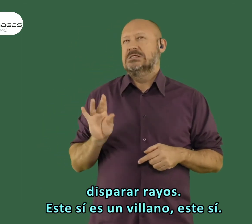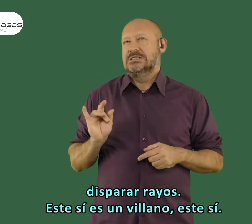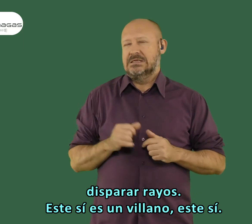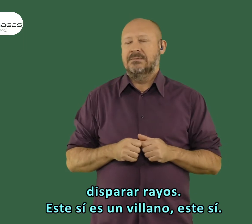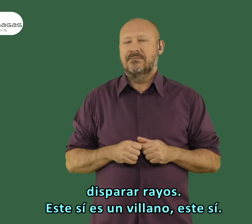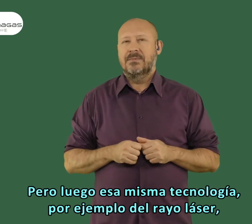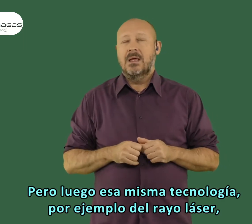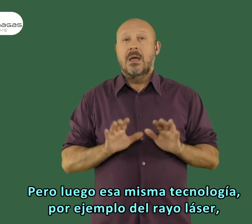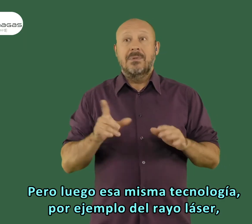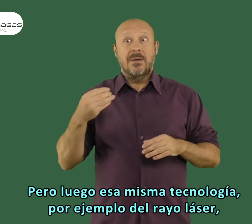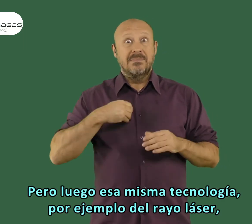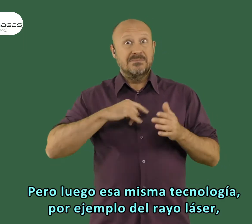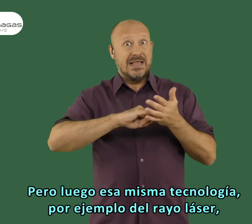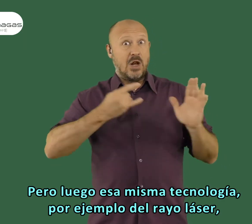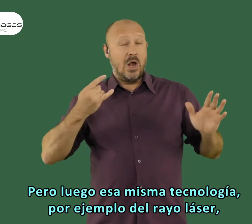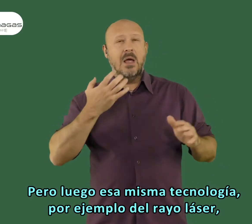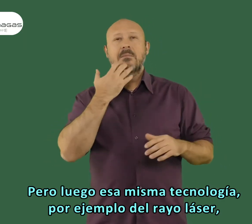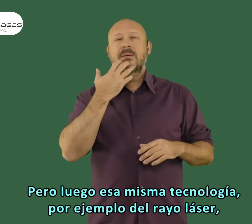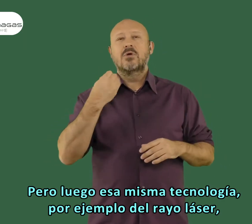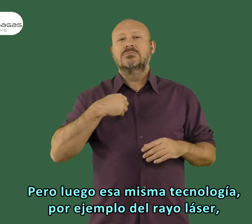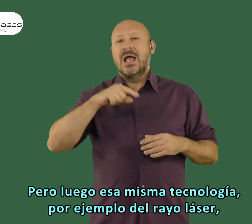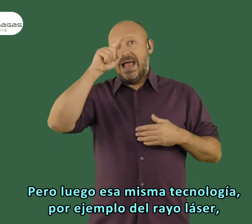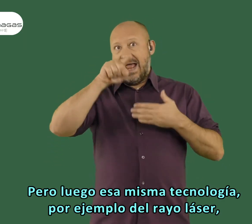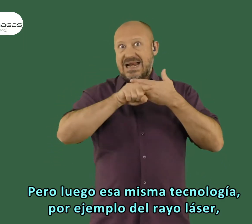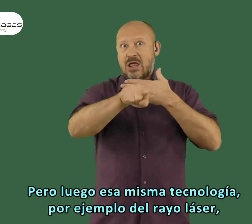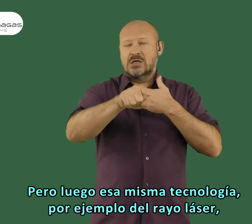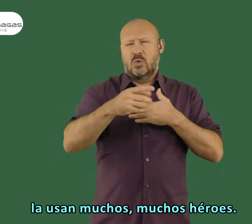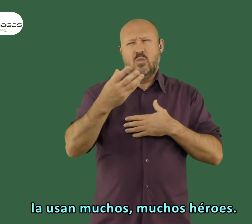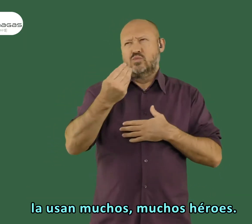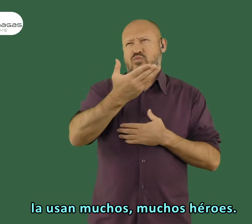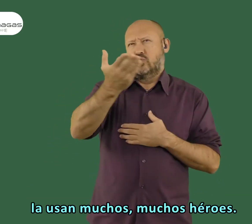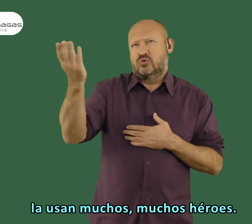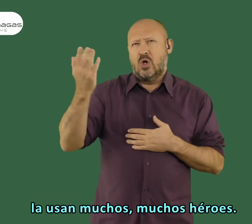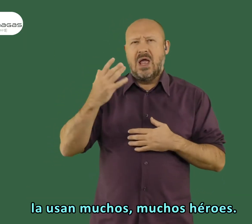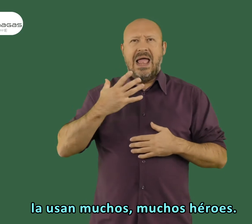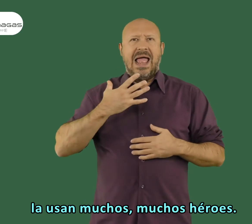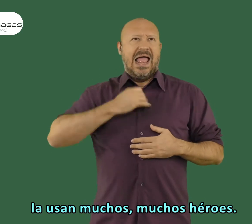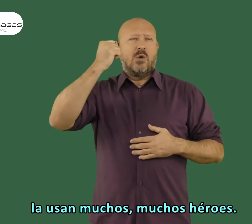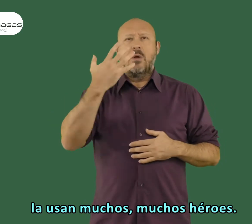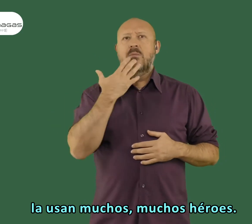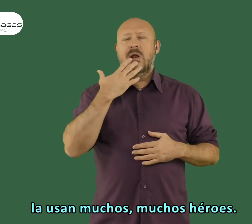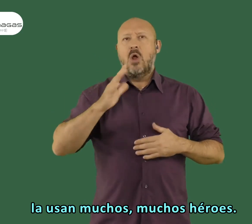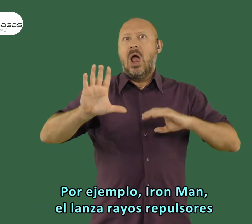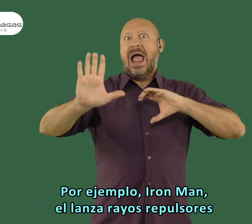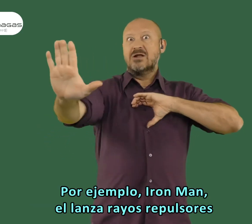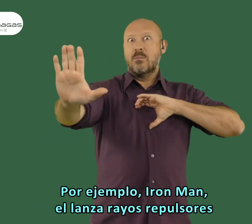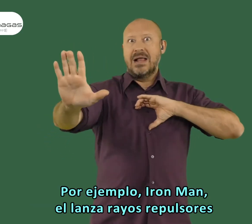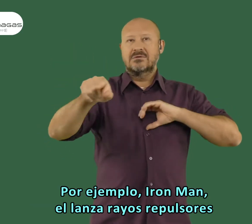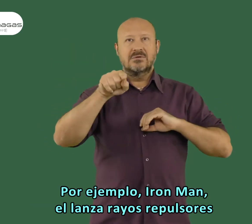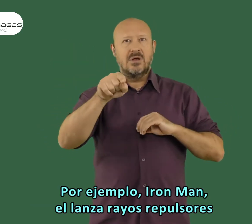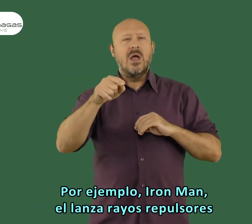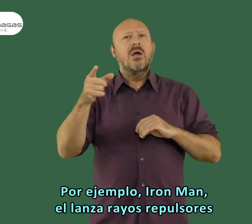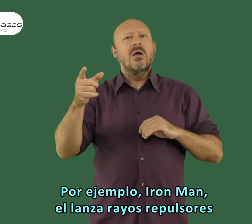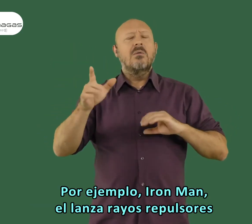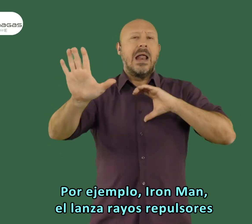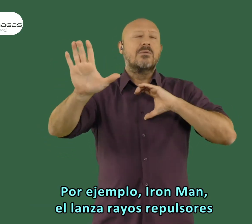Este sí es un villano, este sí. Pero luego esa misma tecnología, por ejemplo, del rayo láser la usan muchos héroes. Por ejemplo, Iron